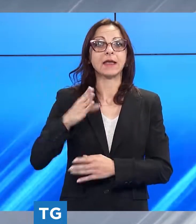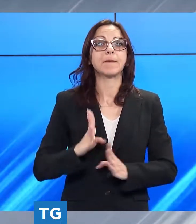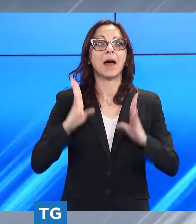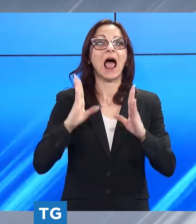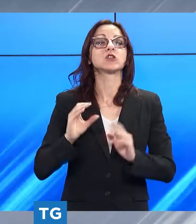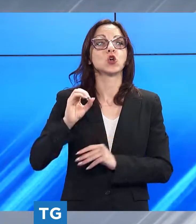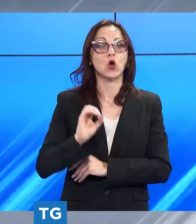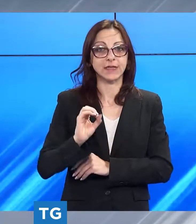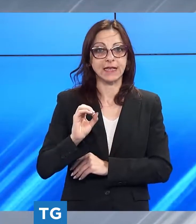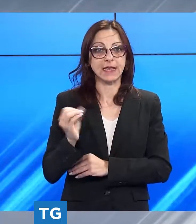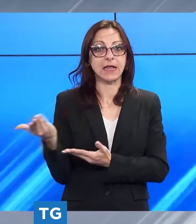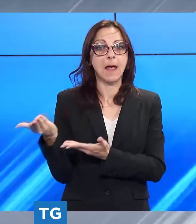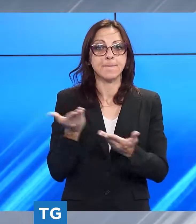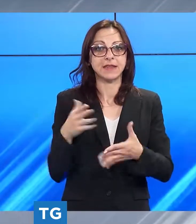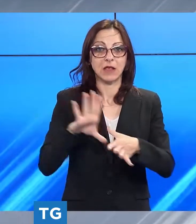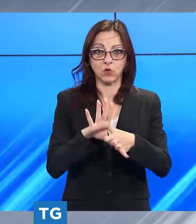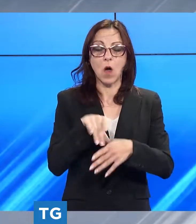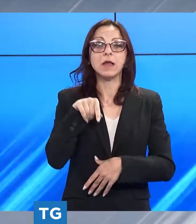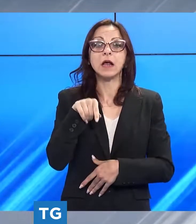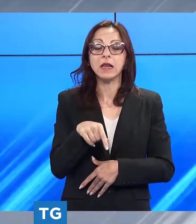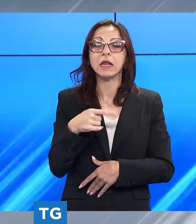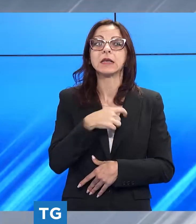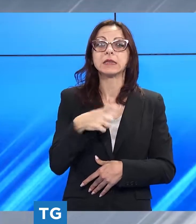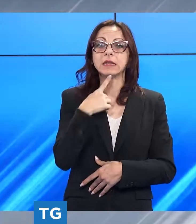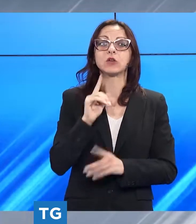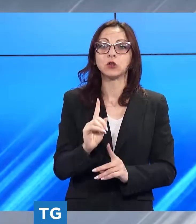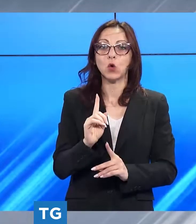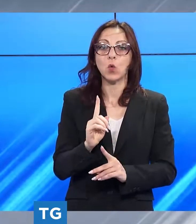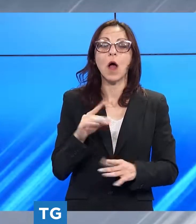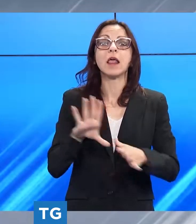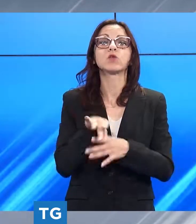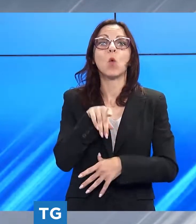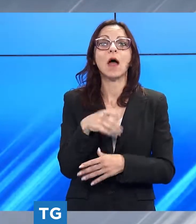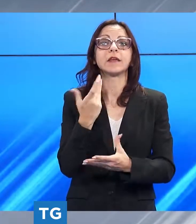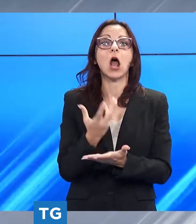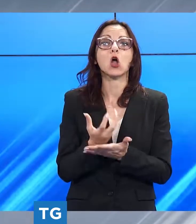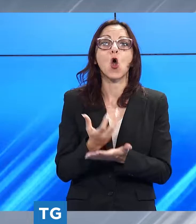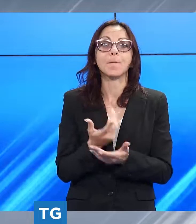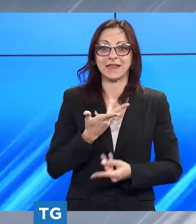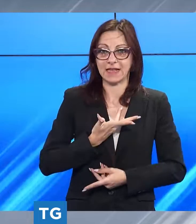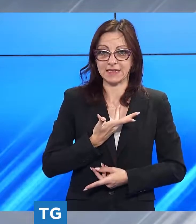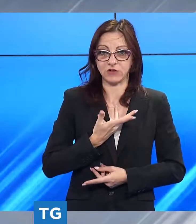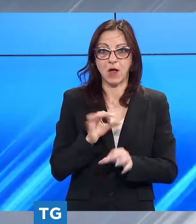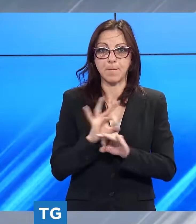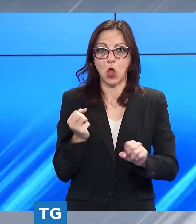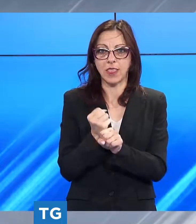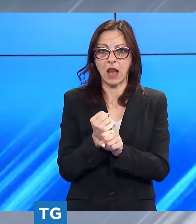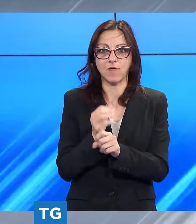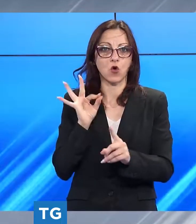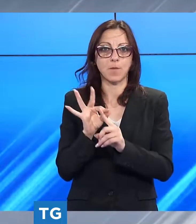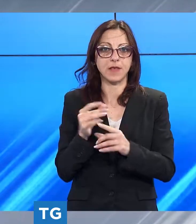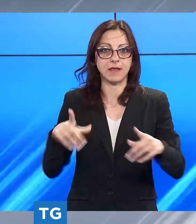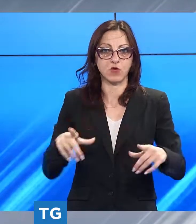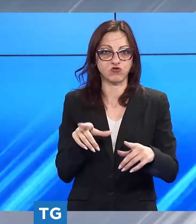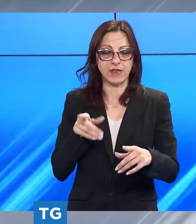una squadra fatta di competenze siamo pronti a lavorare per la città cinque uomini e quattro donne cui si aggiungono appunto i